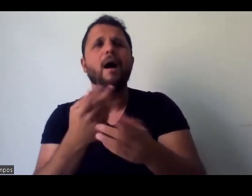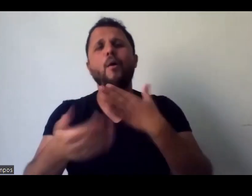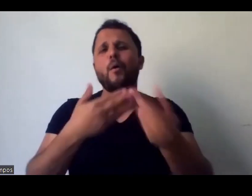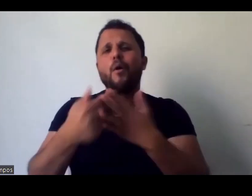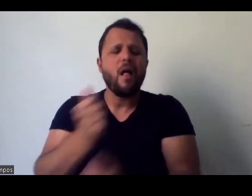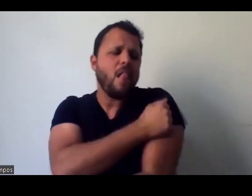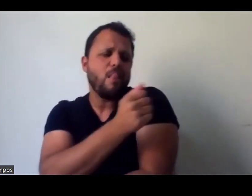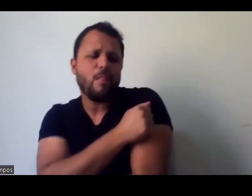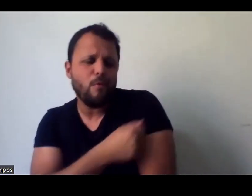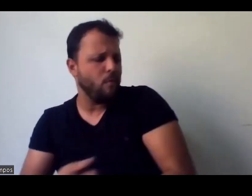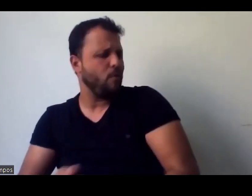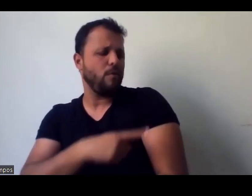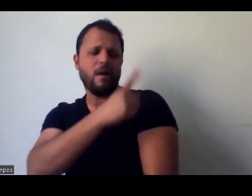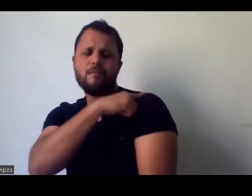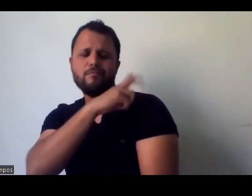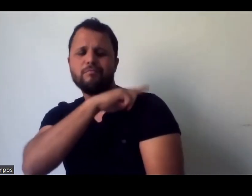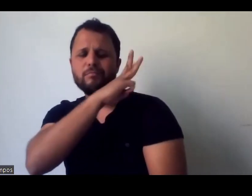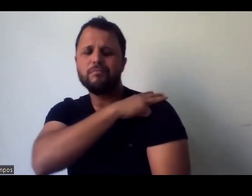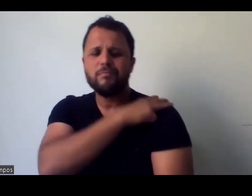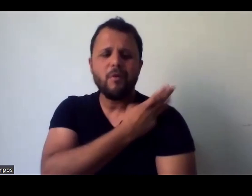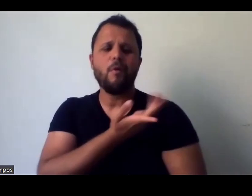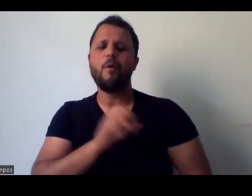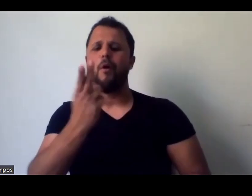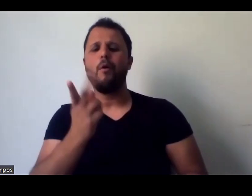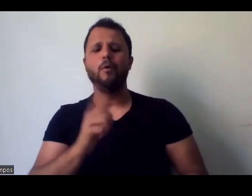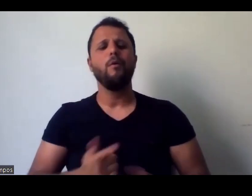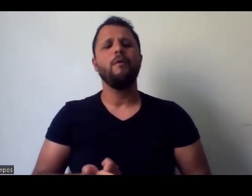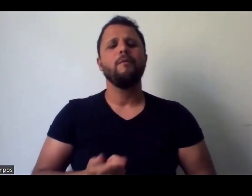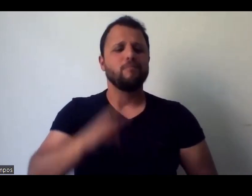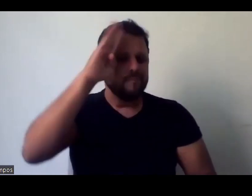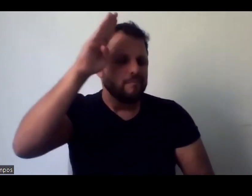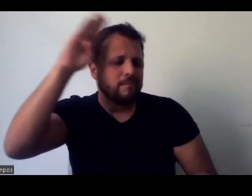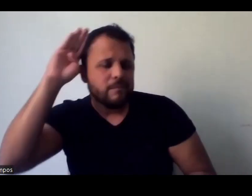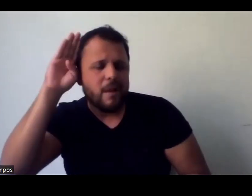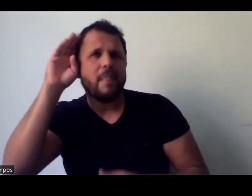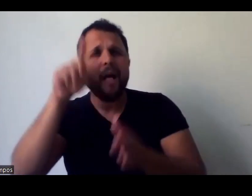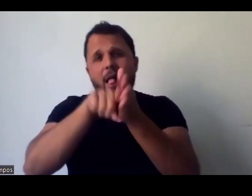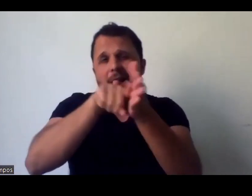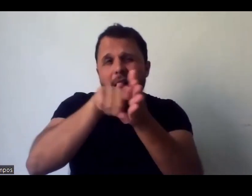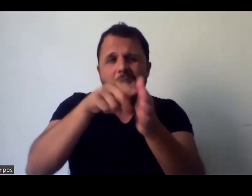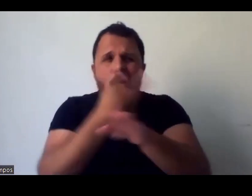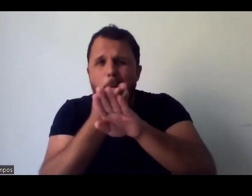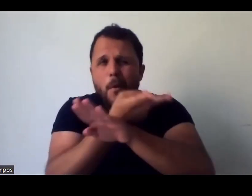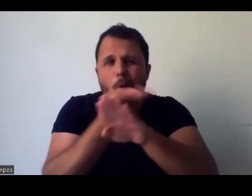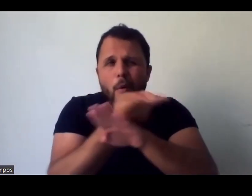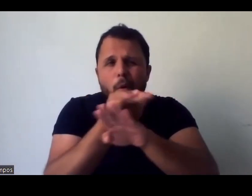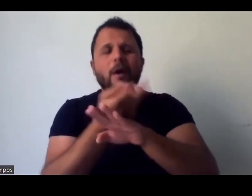precisa buscar referenciais, né, com as suas pesquisas, estudos, poderia se servir, né, desse tipo de